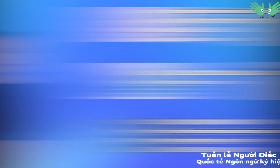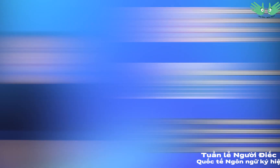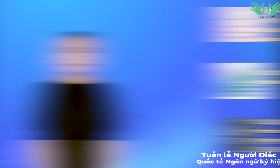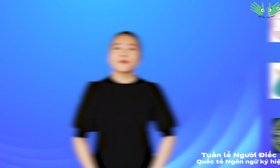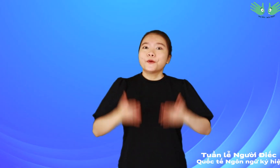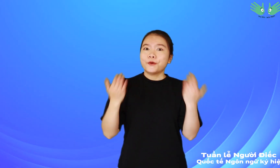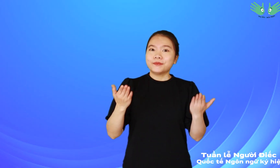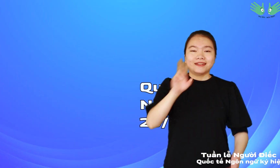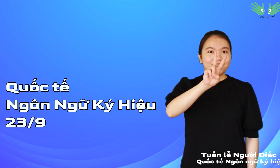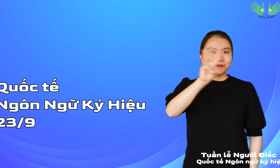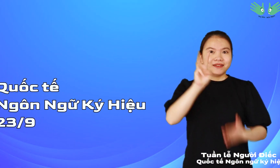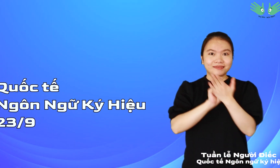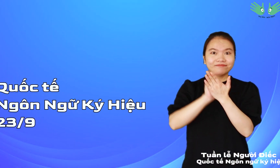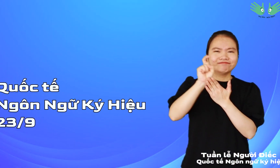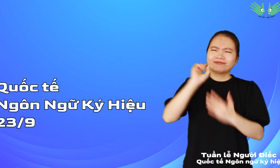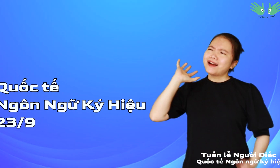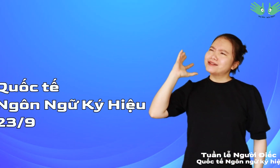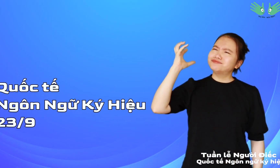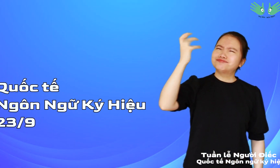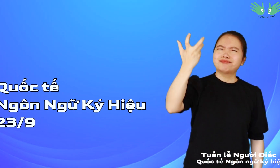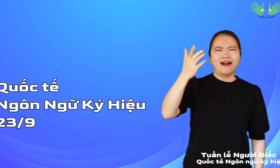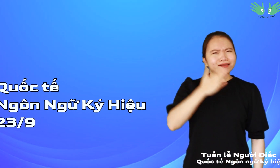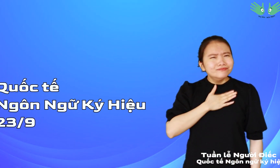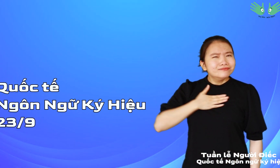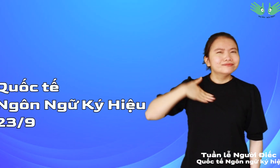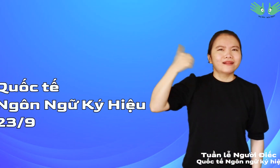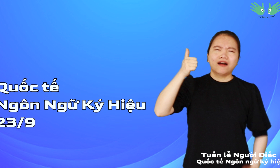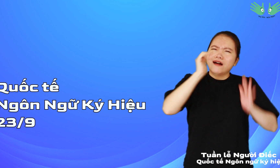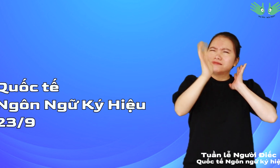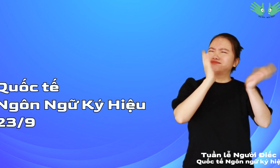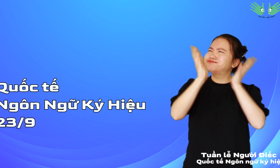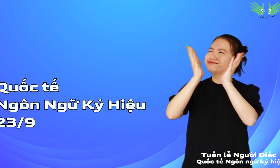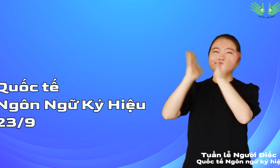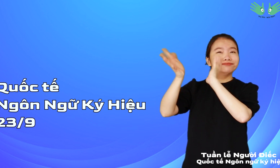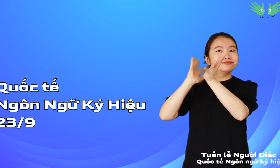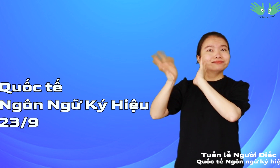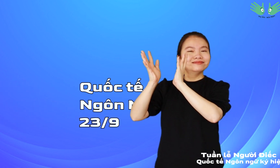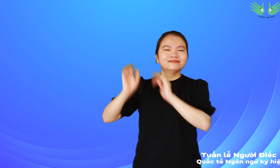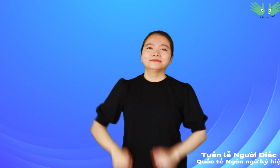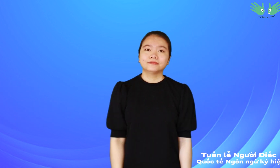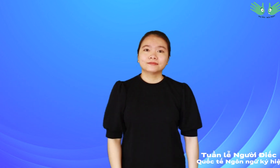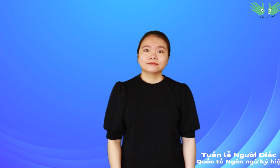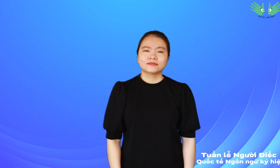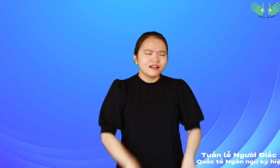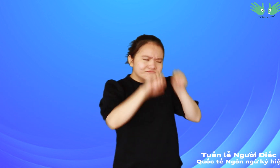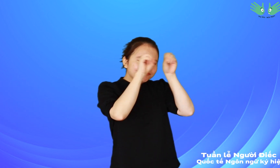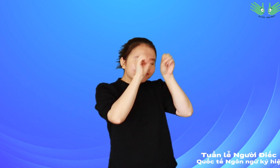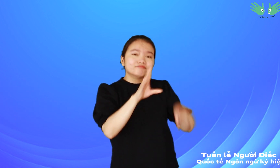Hôm nay là ngày 23 tháng 9 Khắp nơi trên thế giới đều tự hào tôn vinh ngôn ngữ ký hiệu Trẻ Đức được